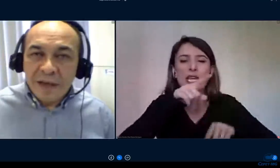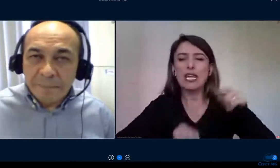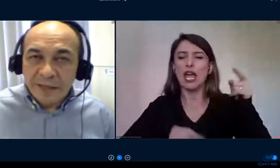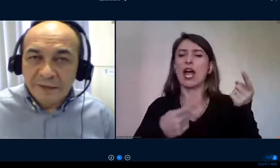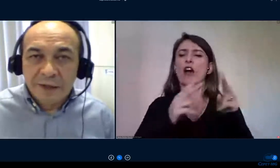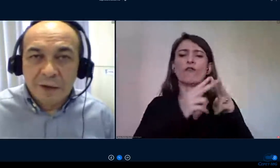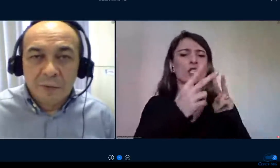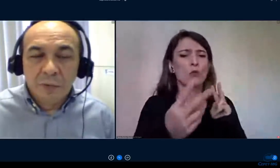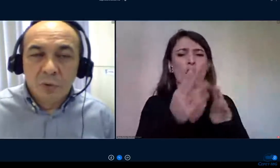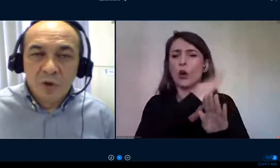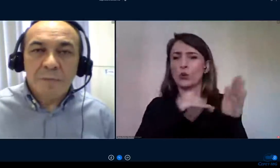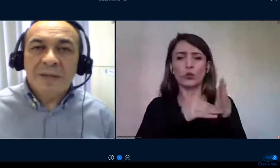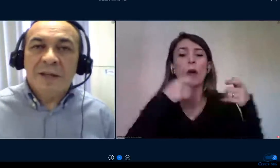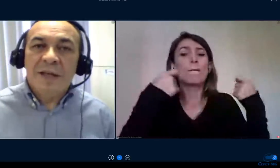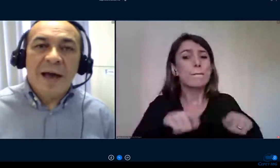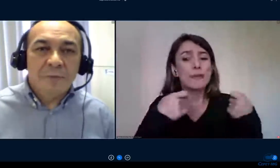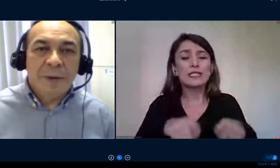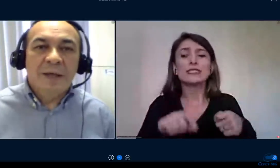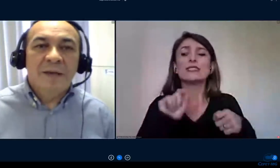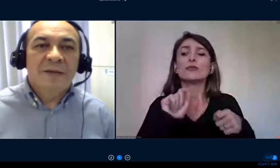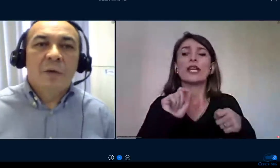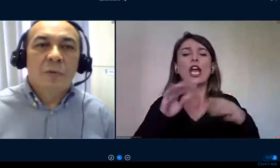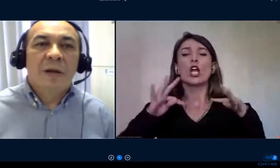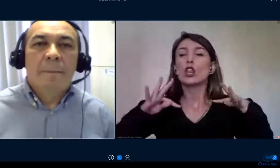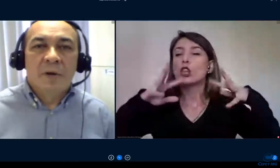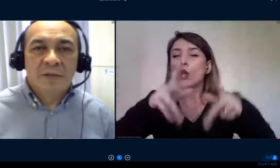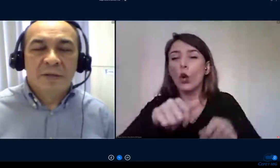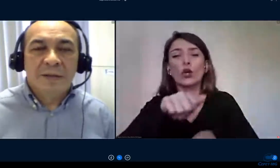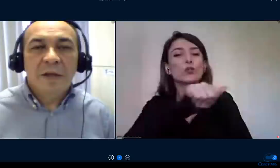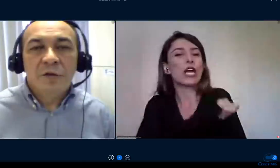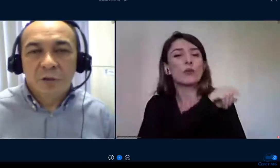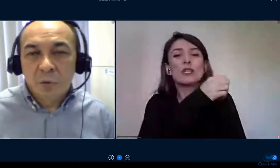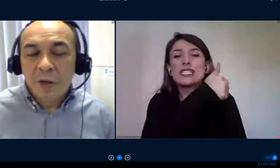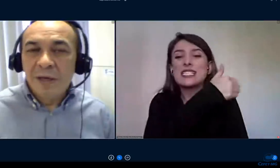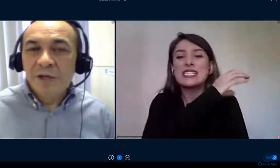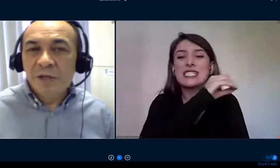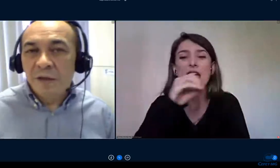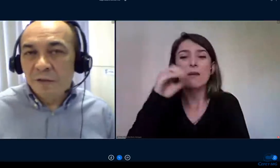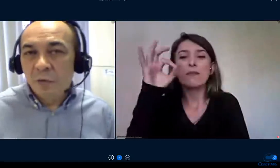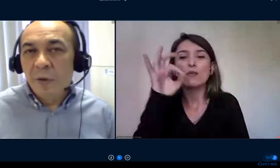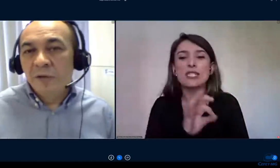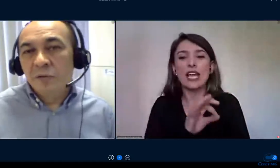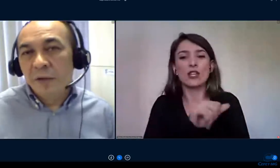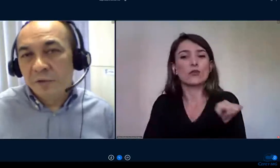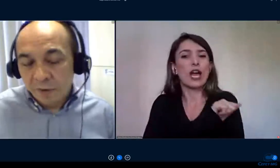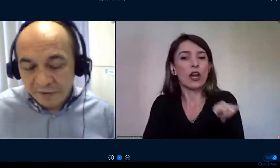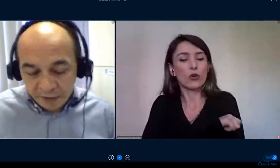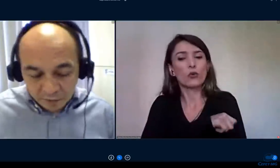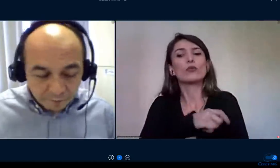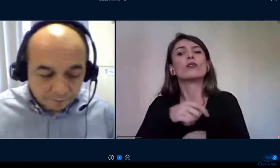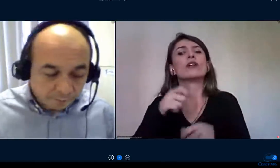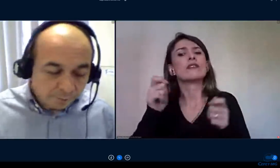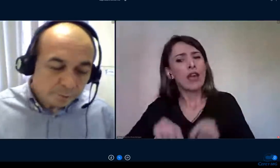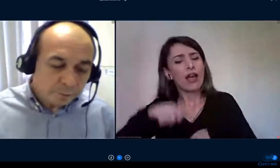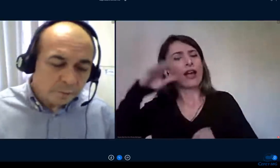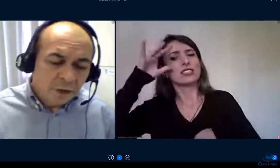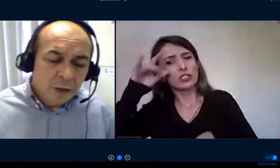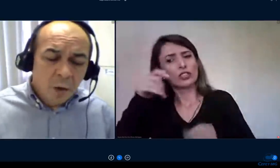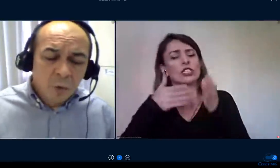inclusive, adaptação dos materiais para que esse aluno, ele possa ser atendido. E a gente tem tido êxito nesse processo.